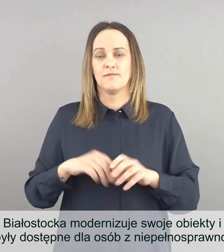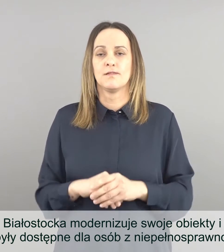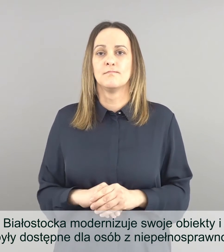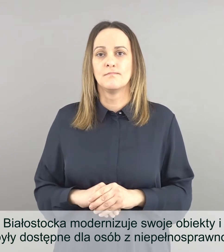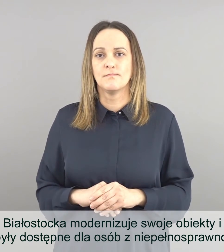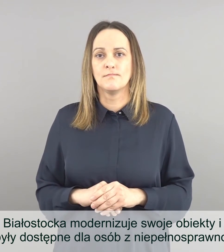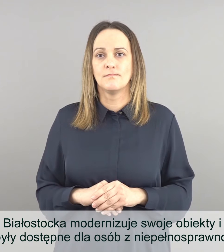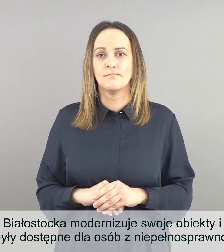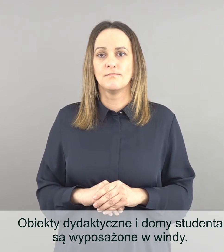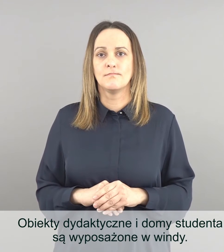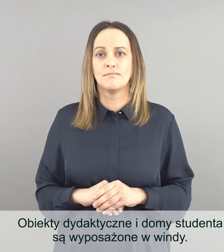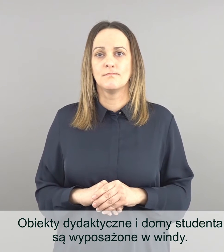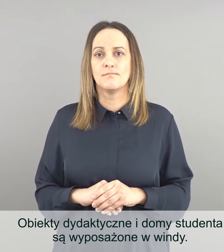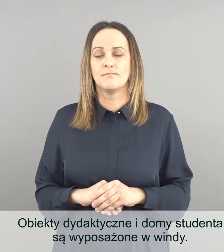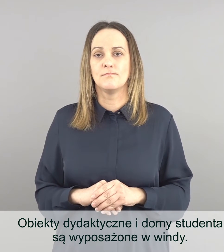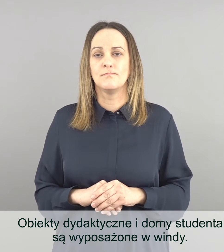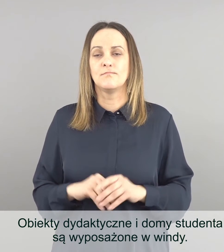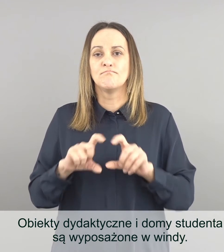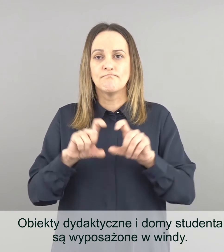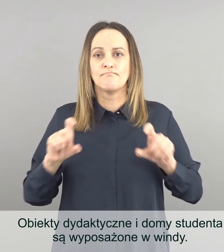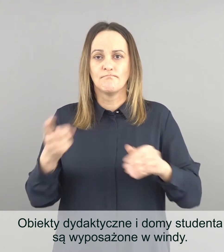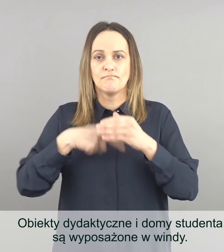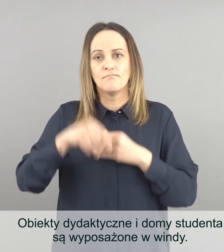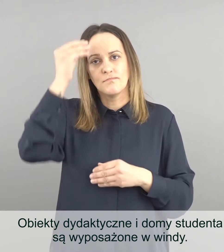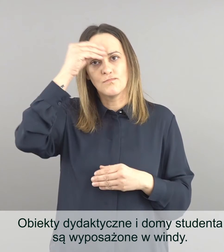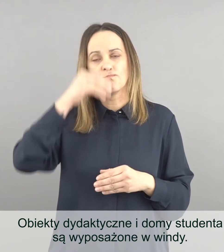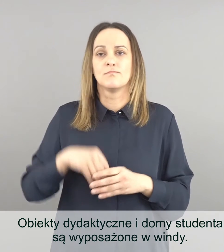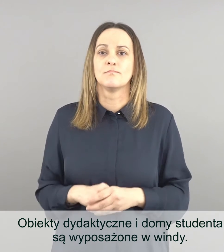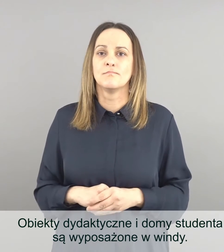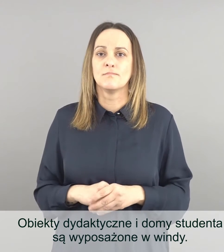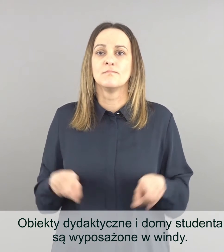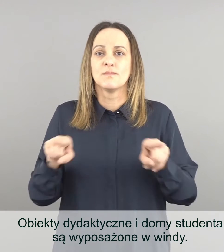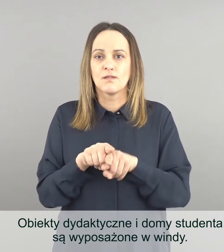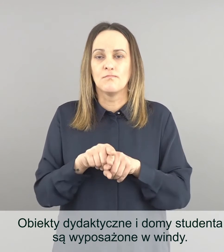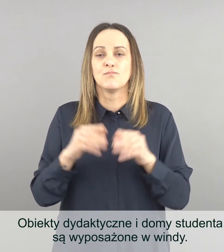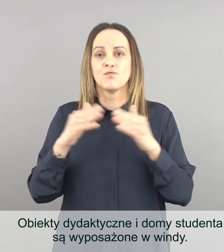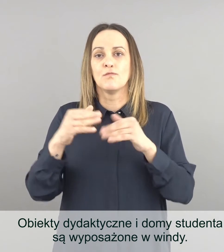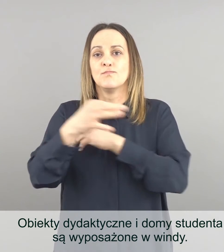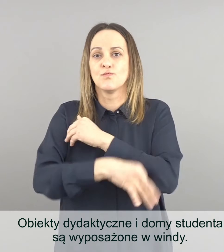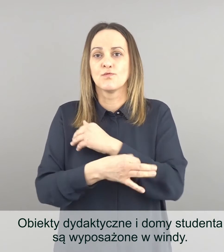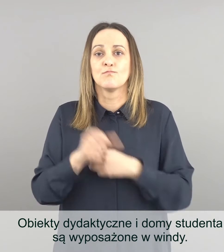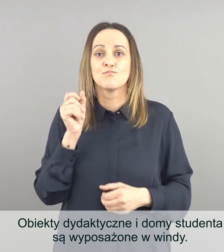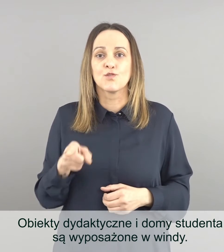niepełnosprawnościami. Obiekty dydaktyczne i domy studenta są wyposażone w windy.